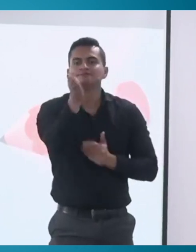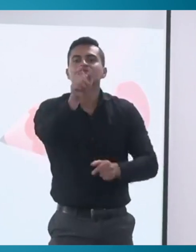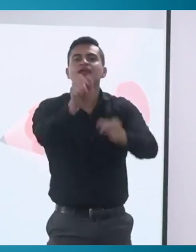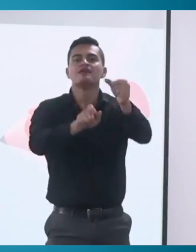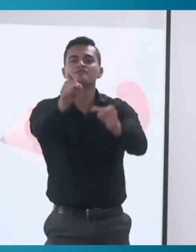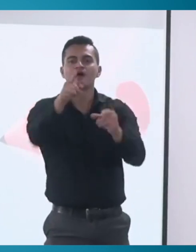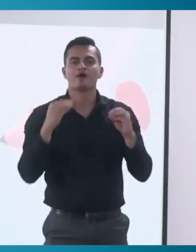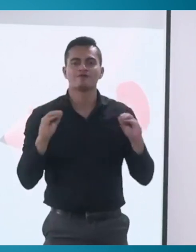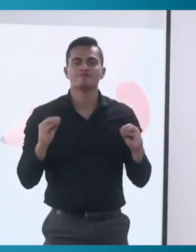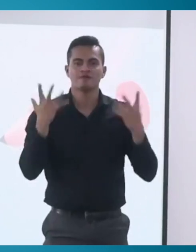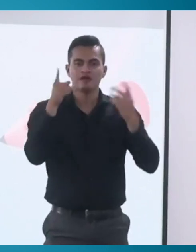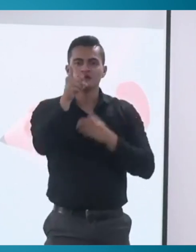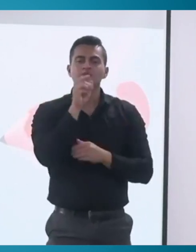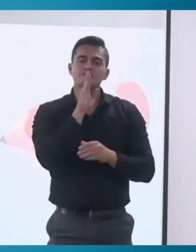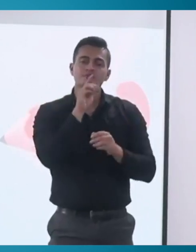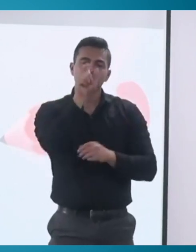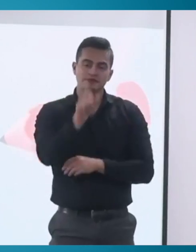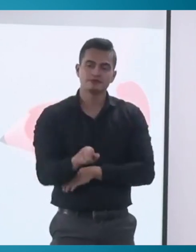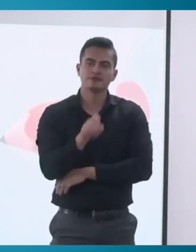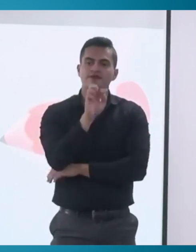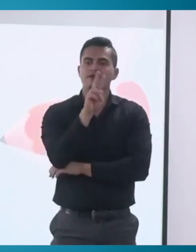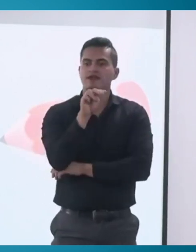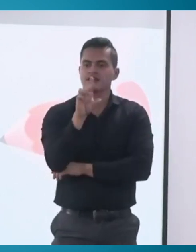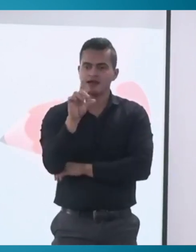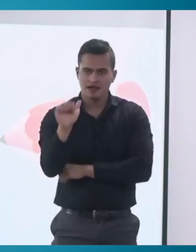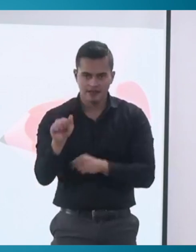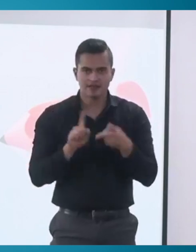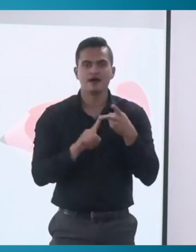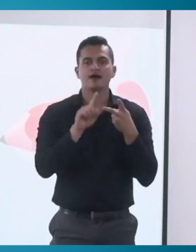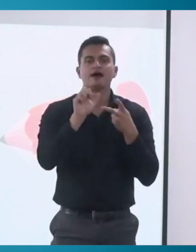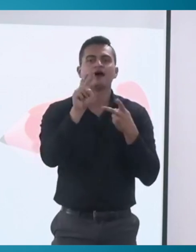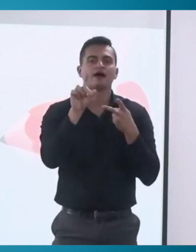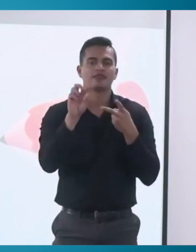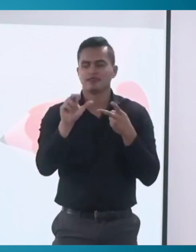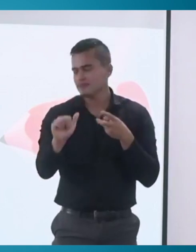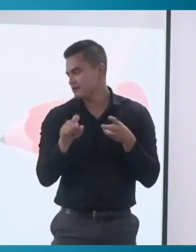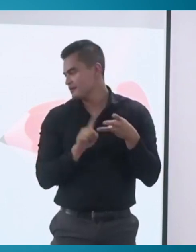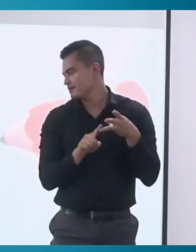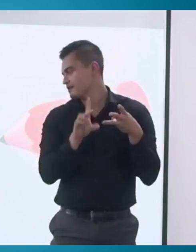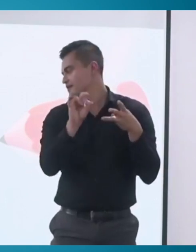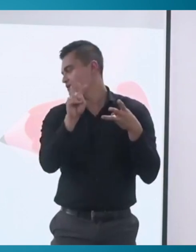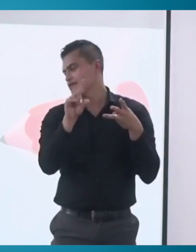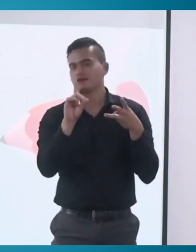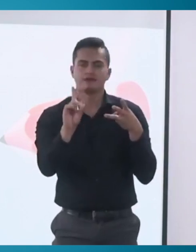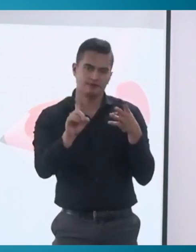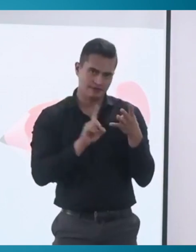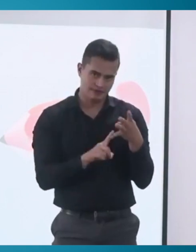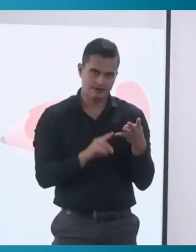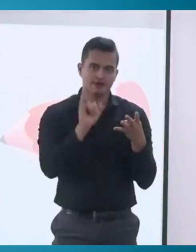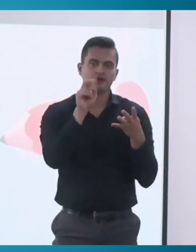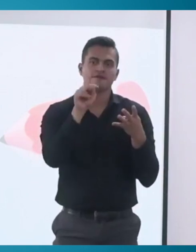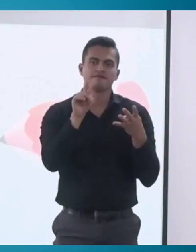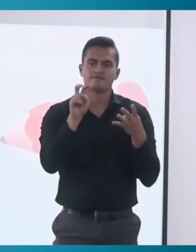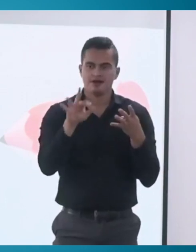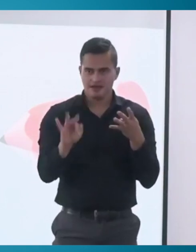Tenemos a Bernarda Martínez, Andrea Jimena, David García Barca, Infante Ángela, Mayra